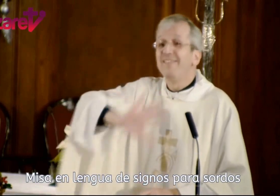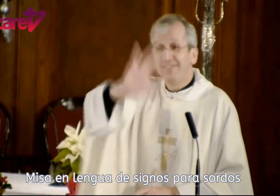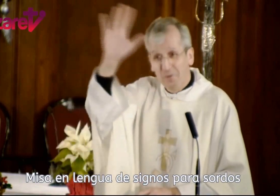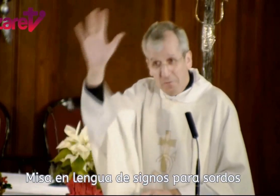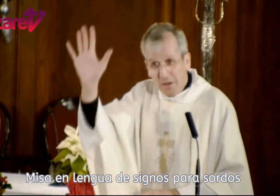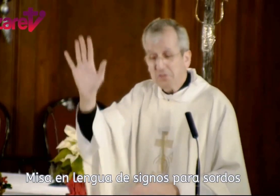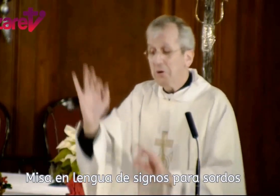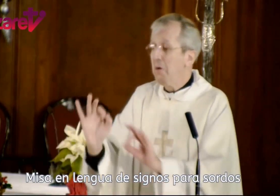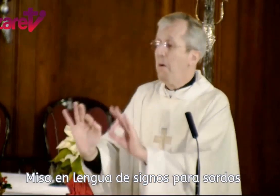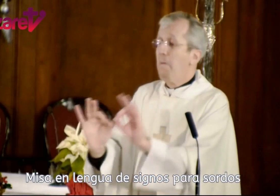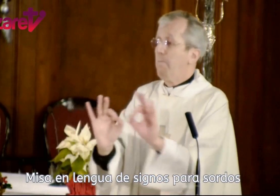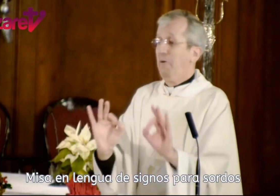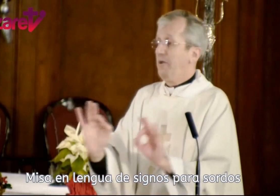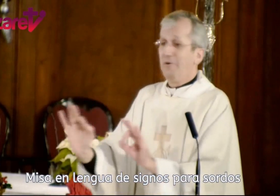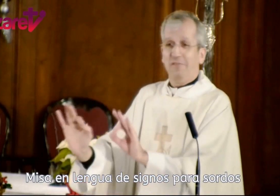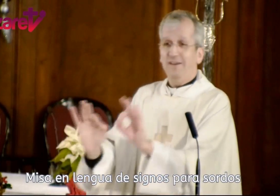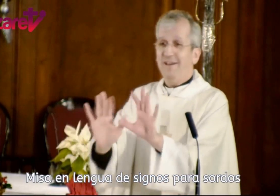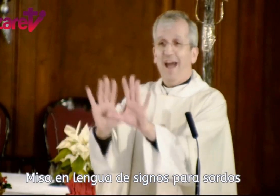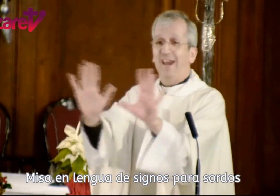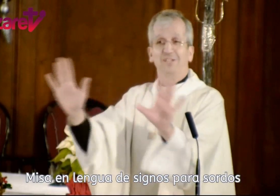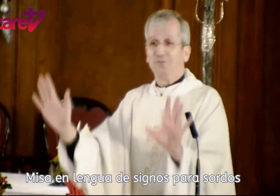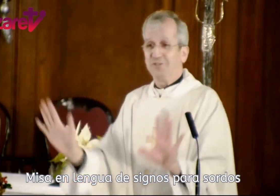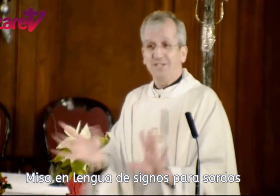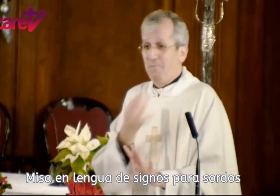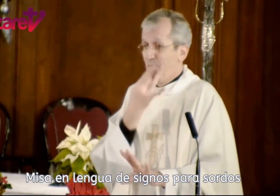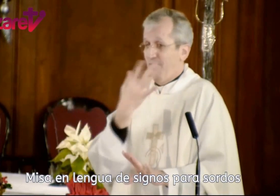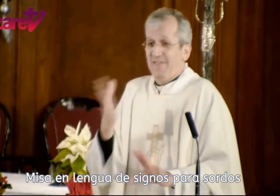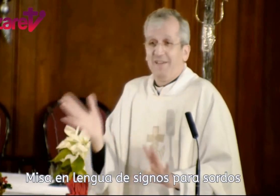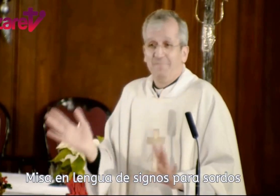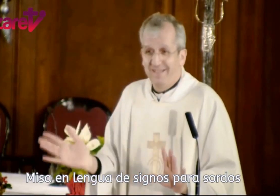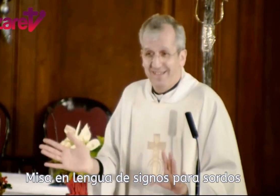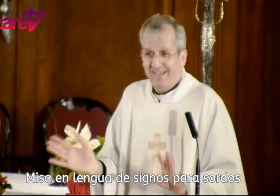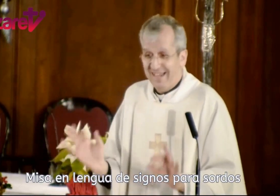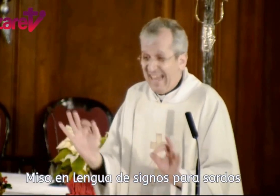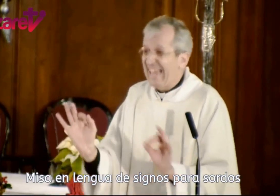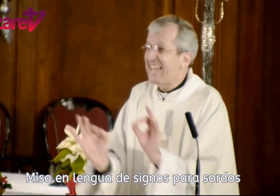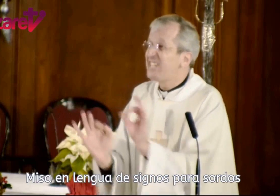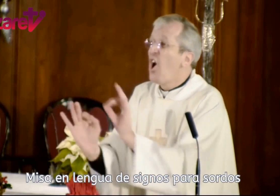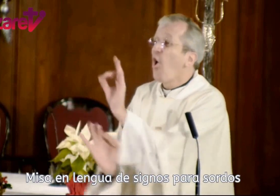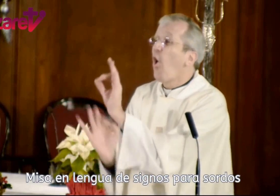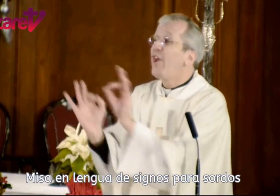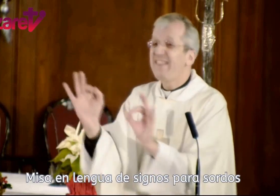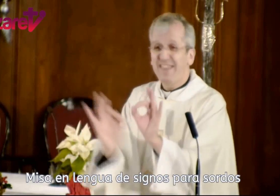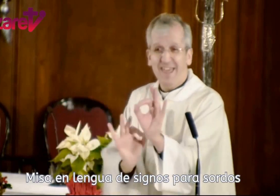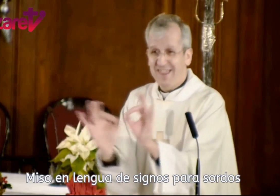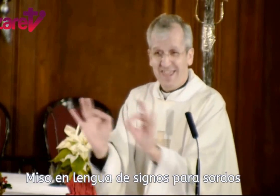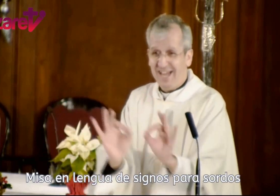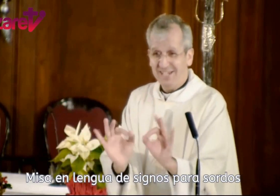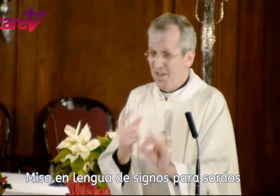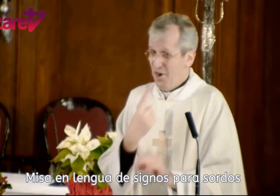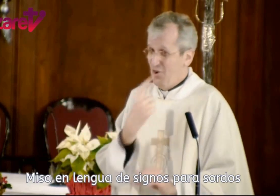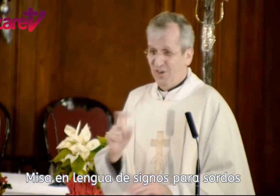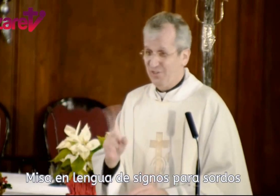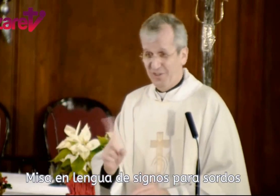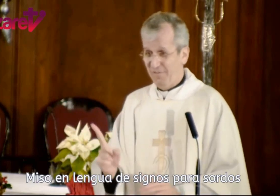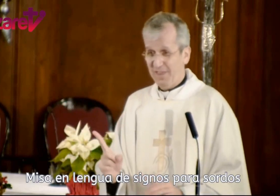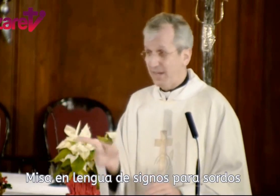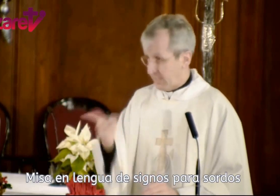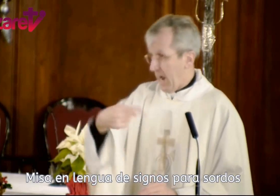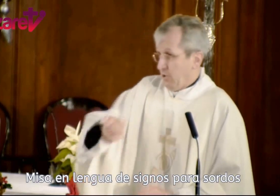del universo, pone orden a las cosas muy fácilmente, es decir, esas coincidencias no les son difíciles, a